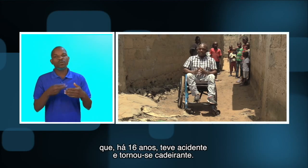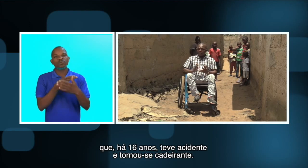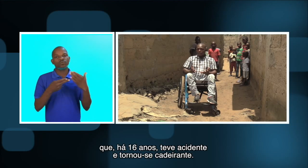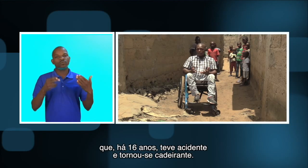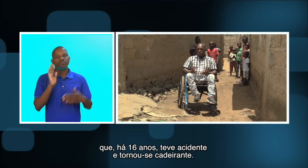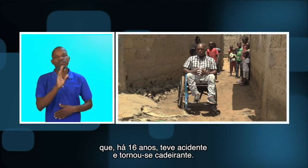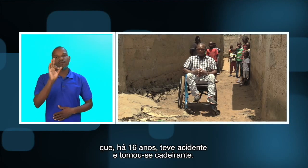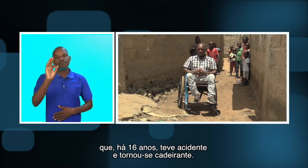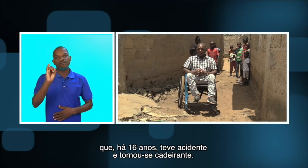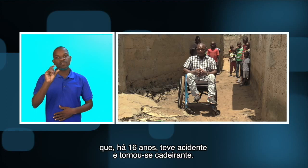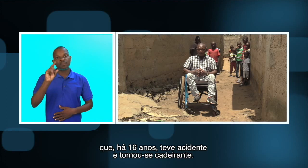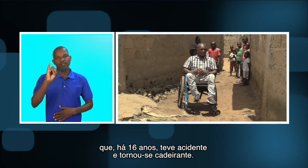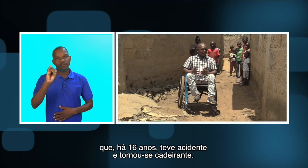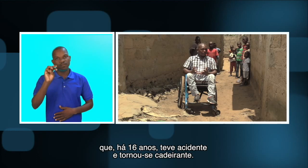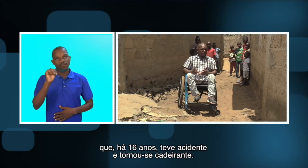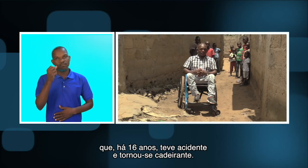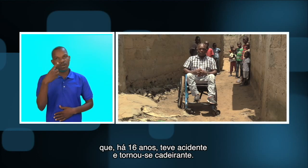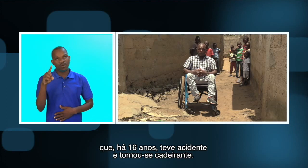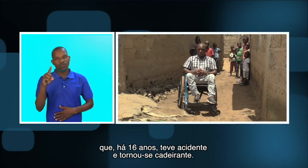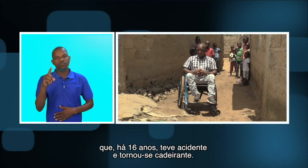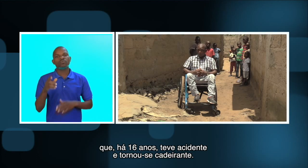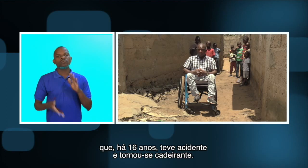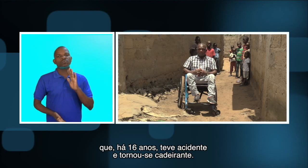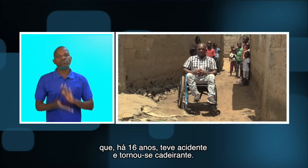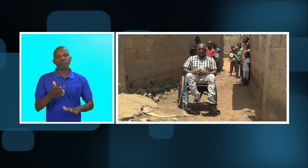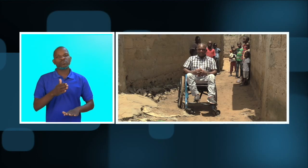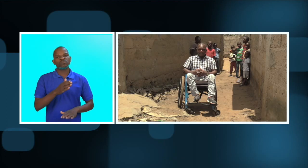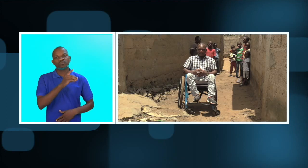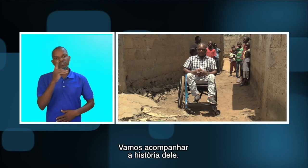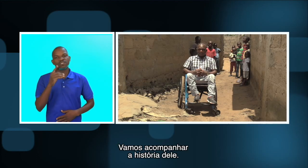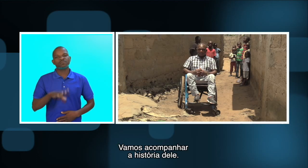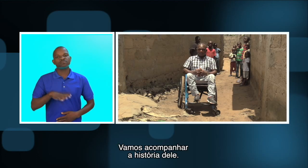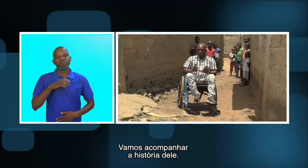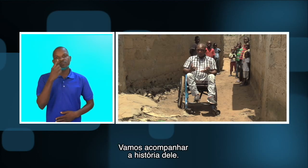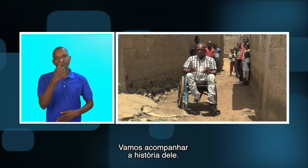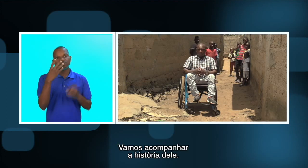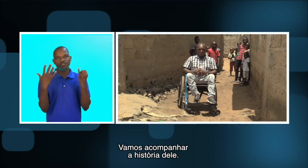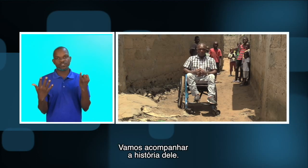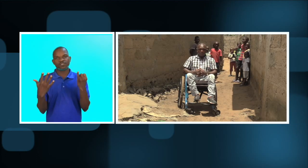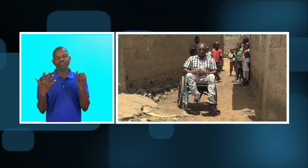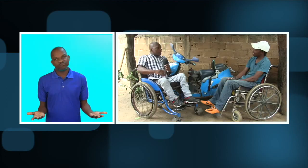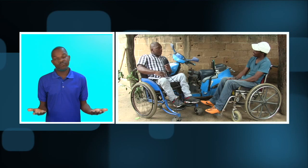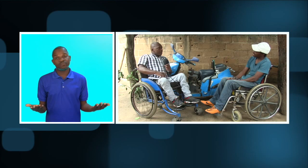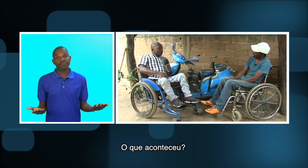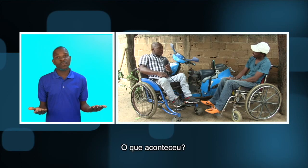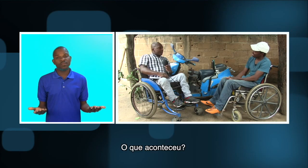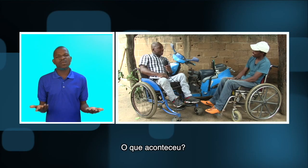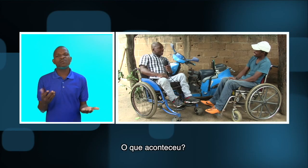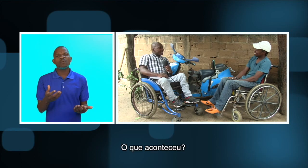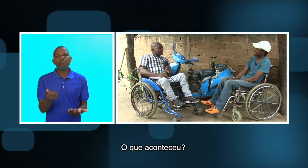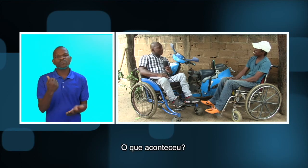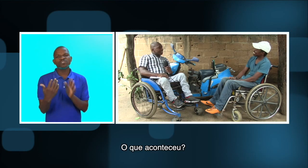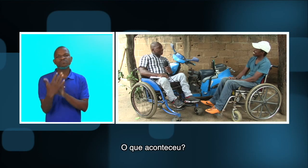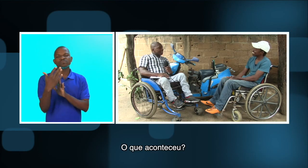que há 16 anos teve acidente e tornou-se cadeirante Vamos acompanhar a história dele Filimão